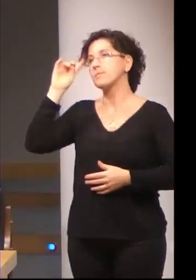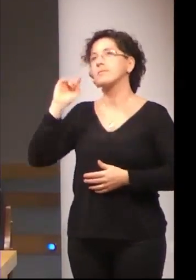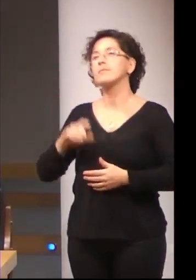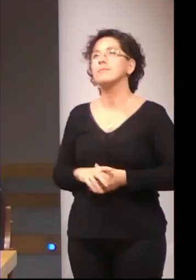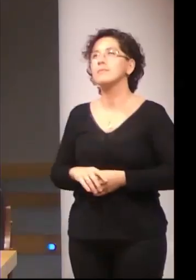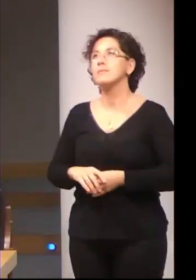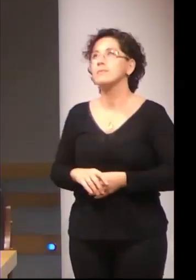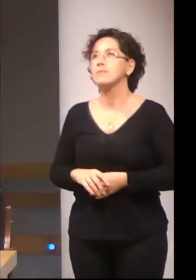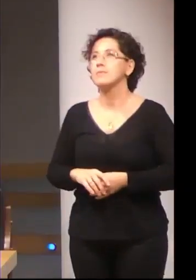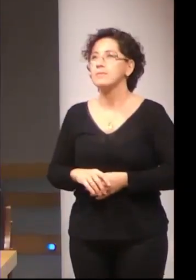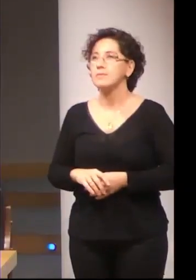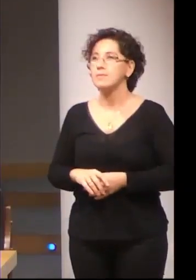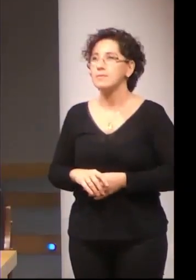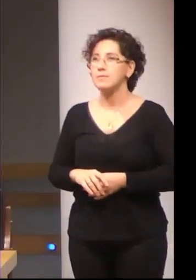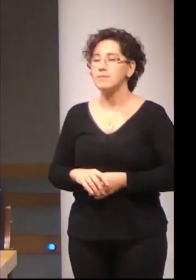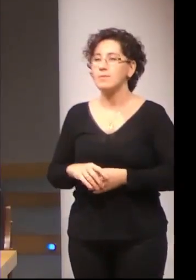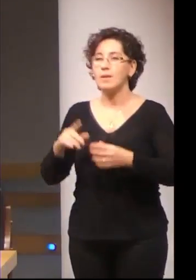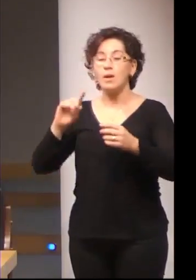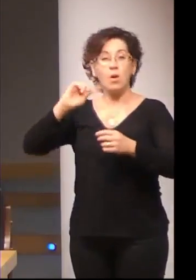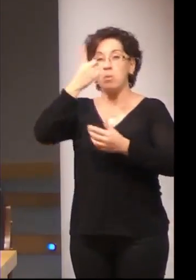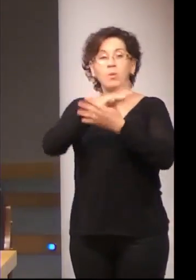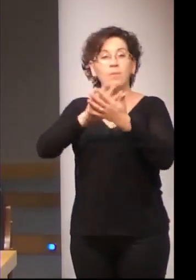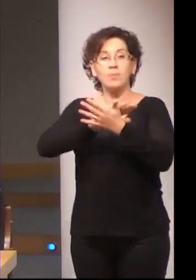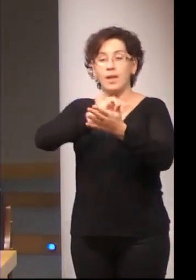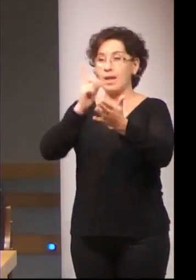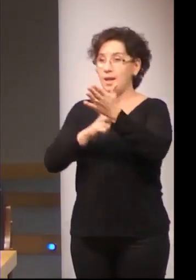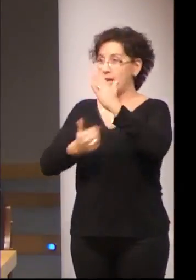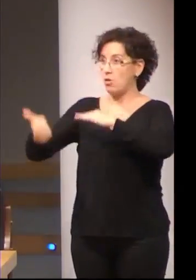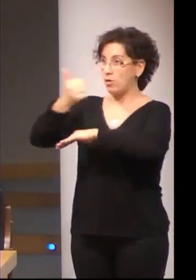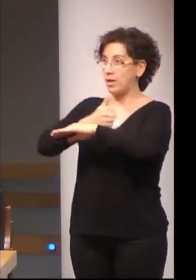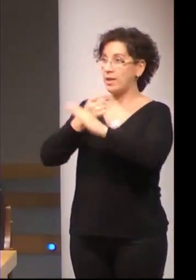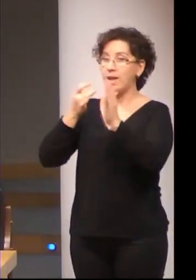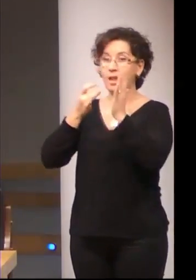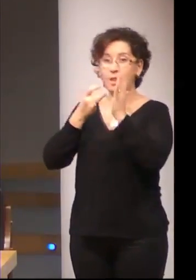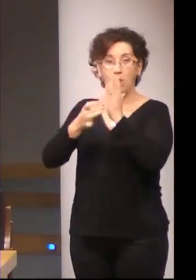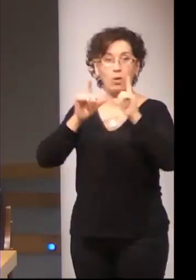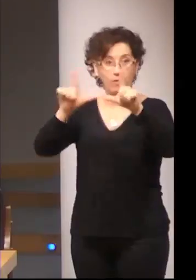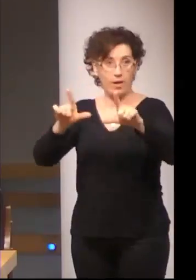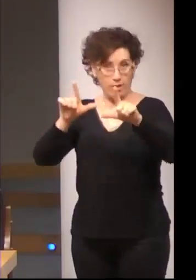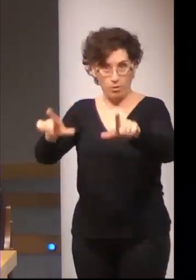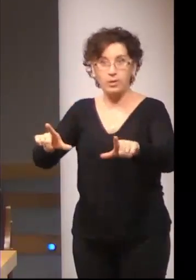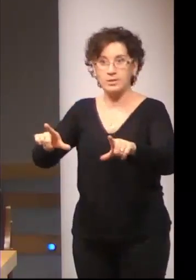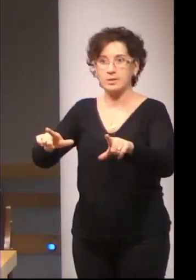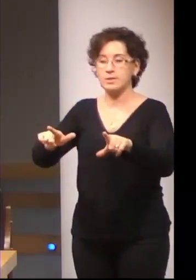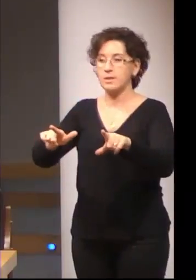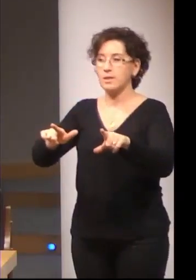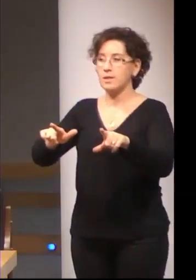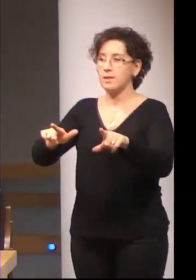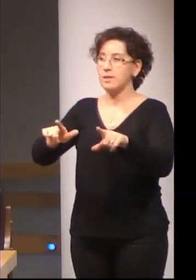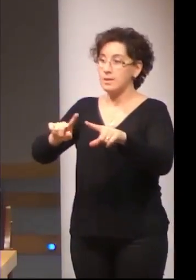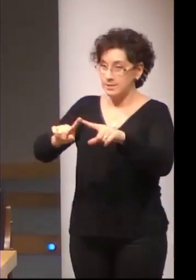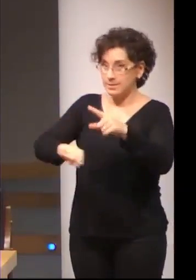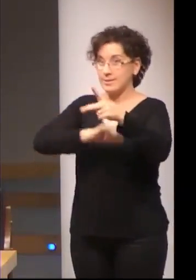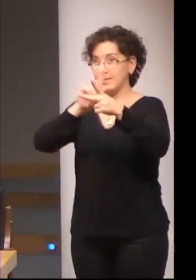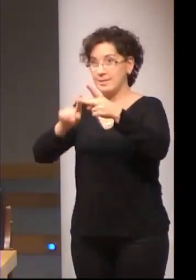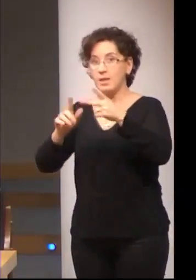en lo primero trabajaríamos la ley orgánica de cualificaciones, como antes hemos comentado. También lo que sería el